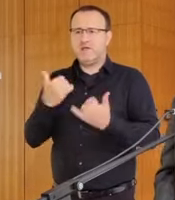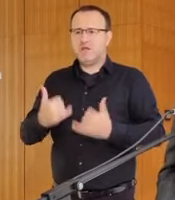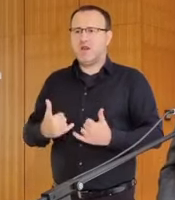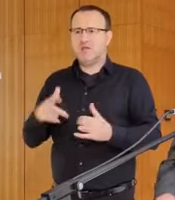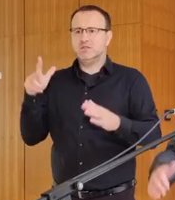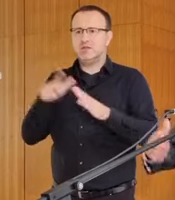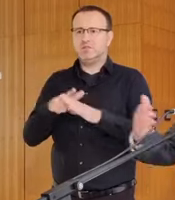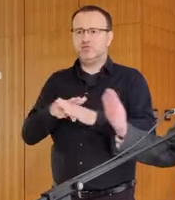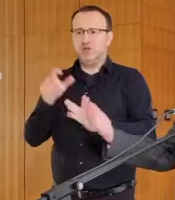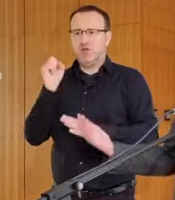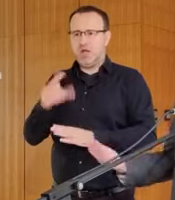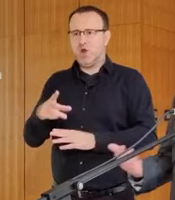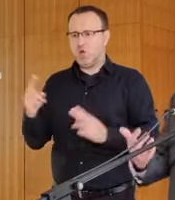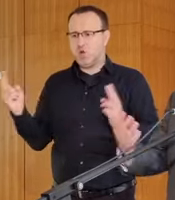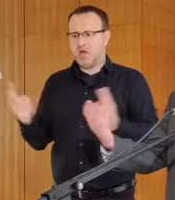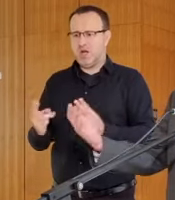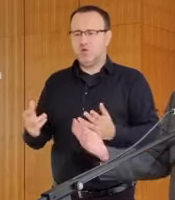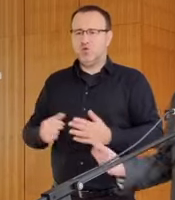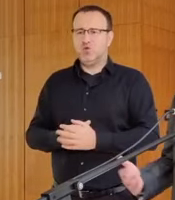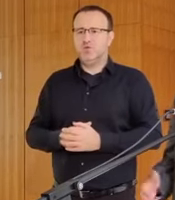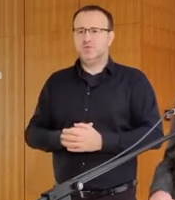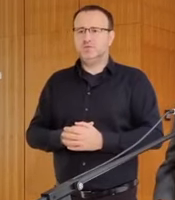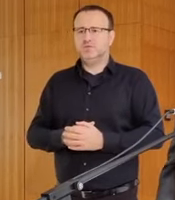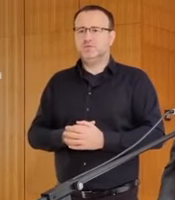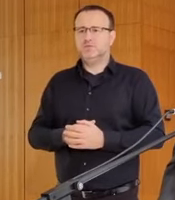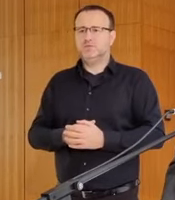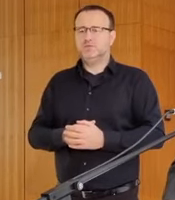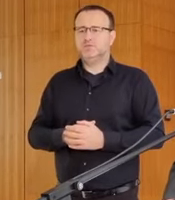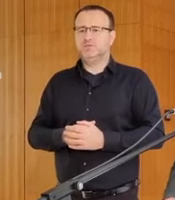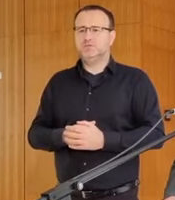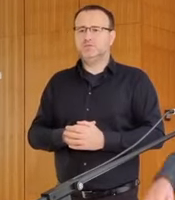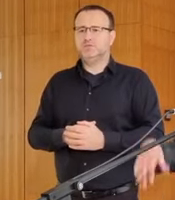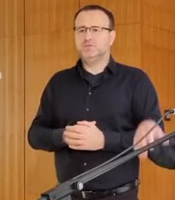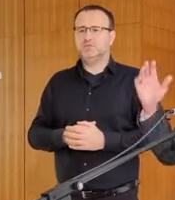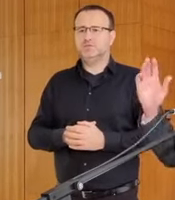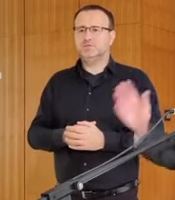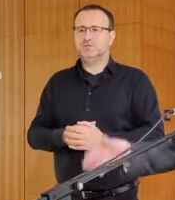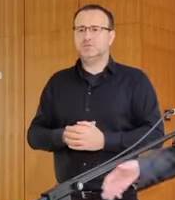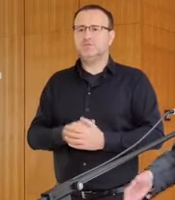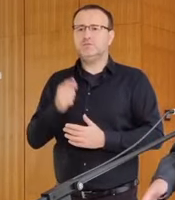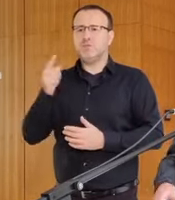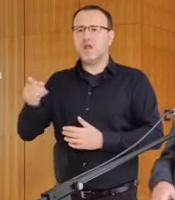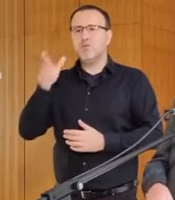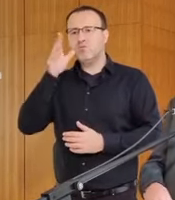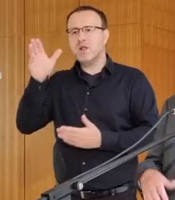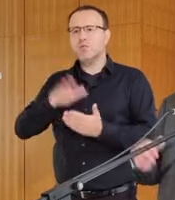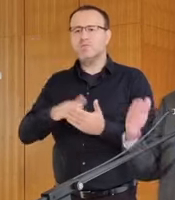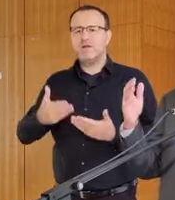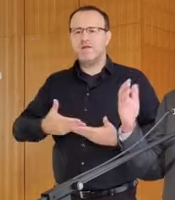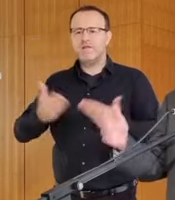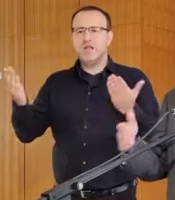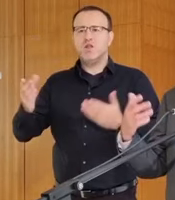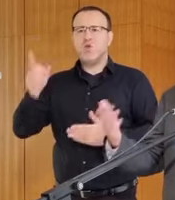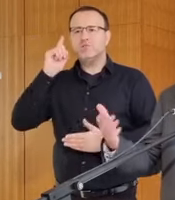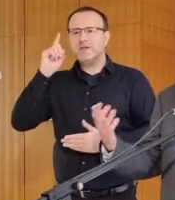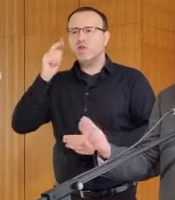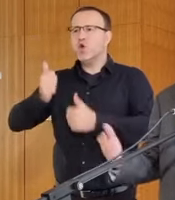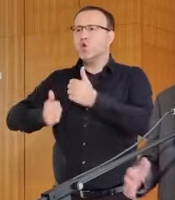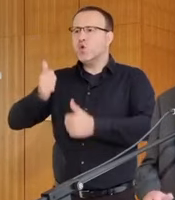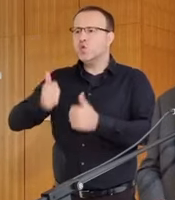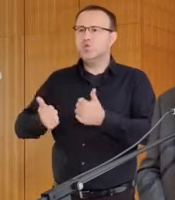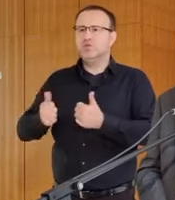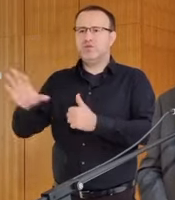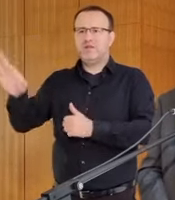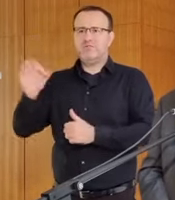už tak, aby sa to uskutočnilo v priebehu tohoto krátkeho obdobia, lebo tam budú potrebné verejné obstarávania. A tam treba